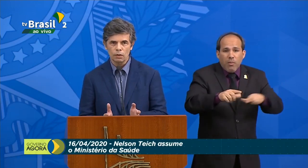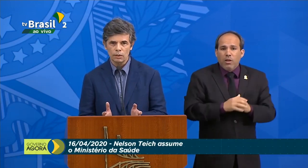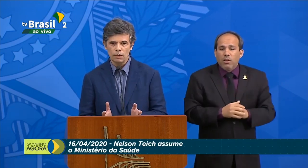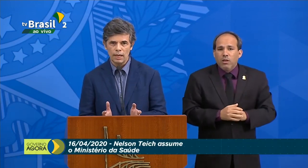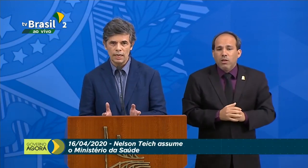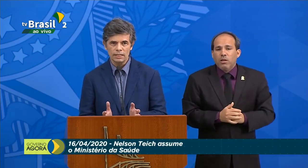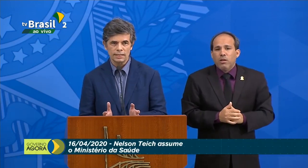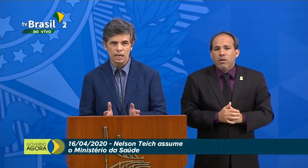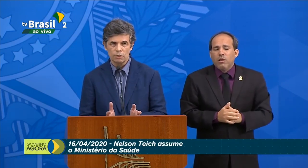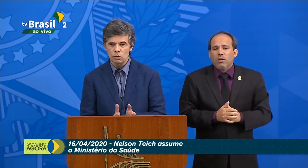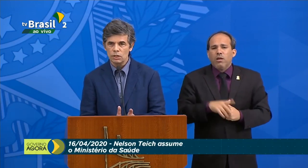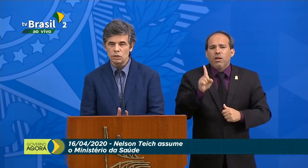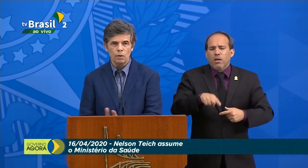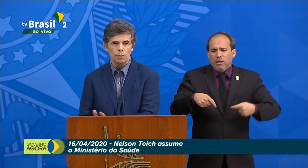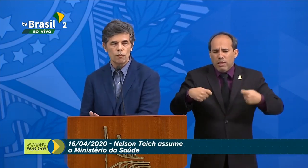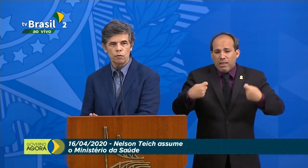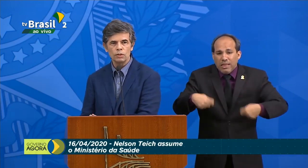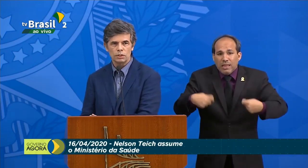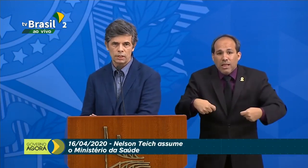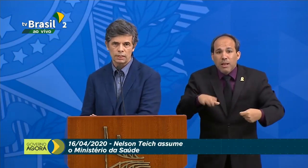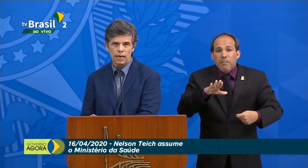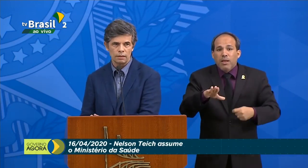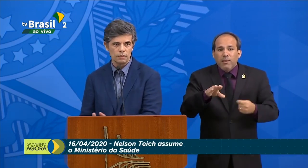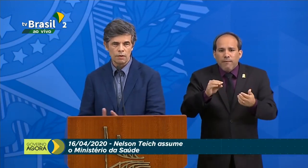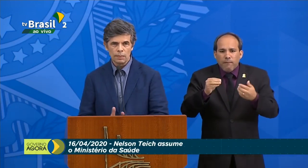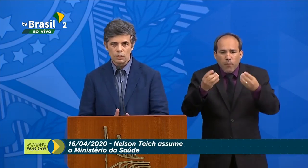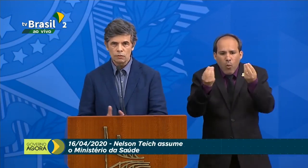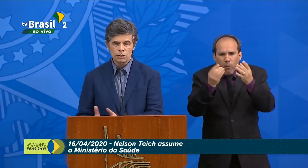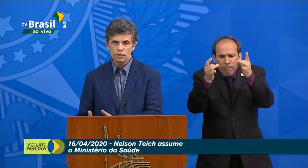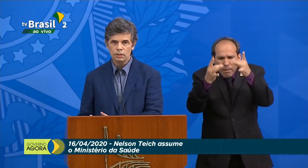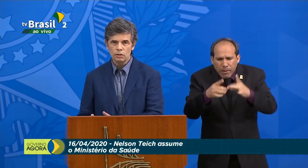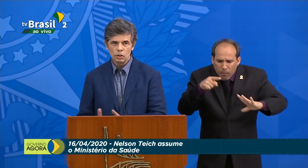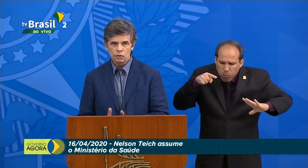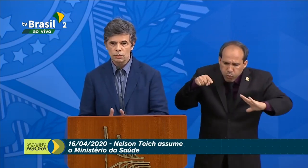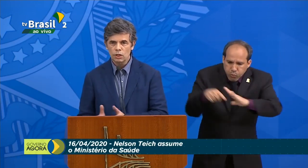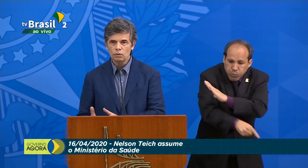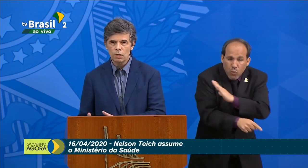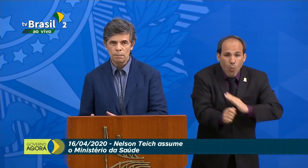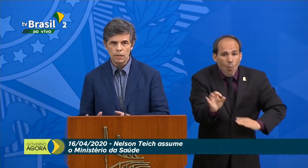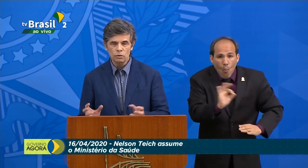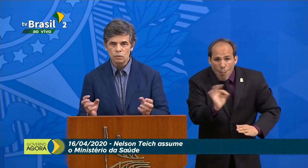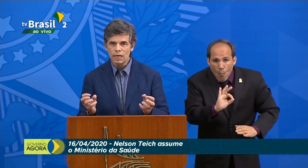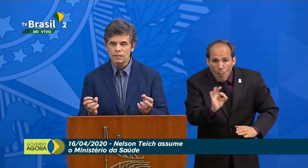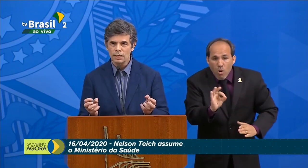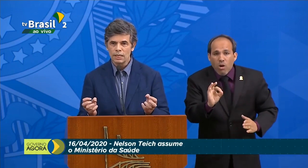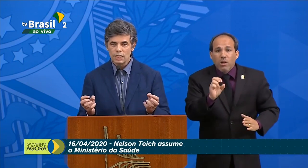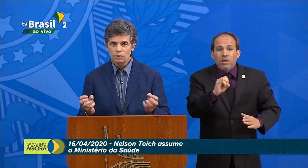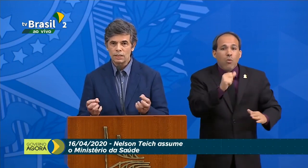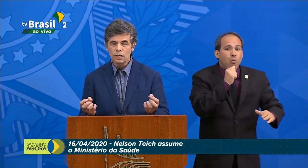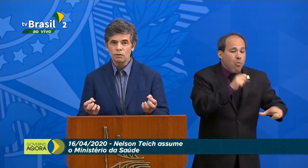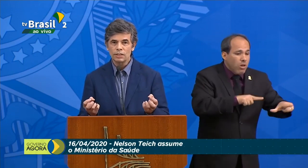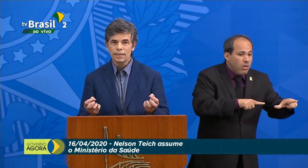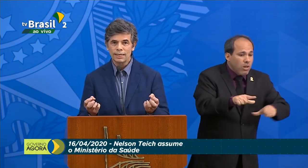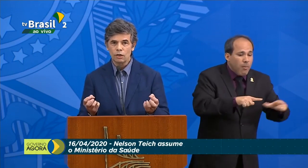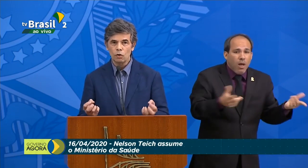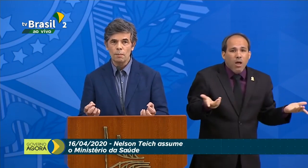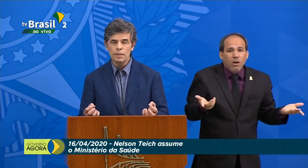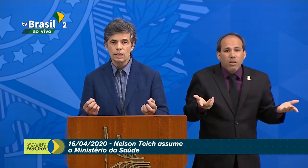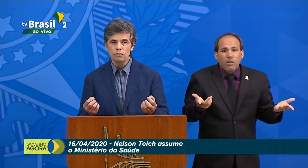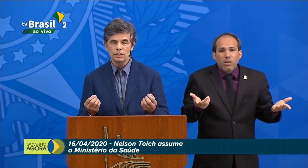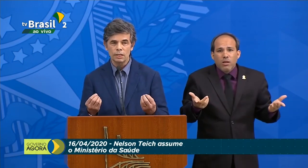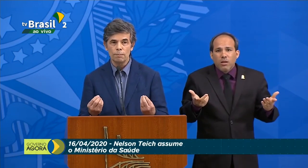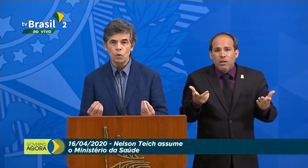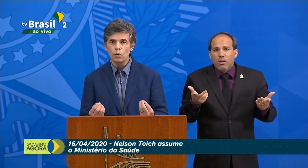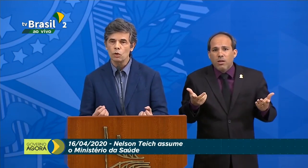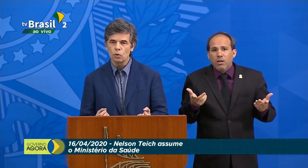vezes, ele é necessário, mas quando a gente não aprofunda esse detalhe, se você não tem emprego, isso quer dizer que a